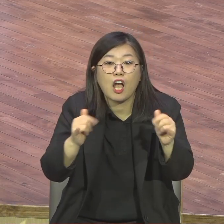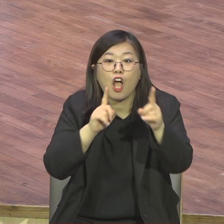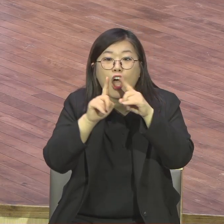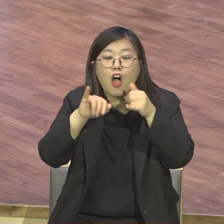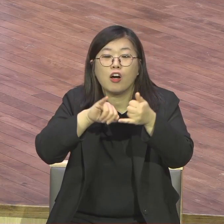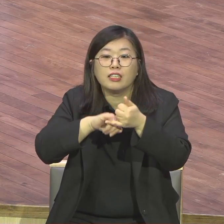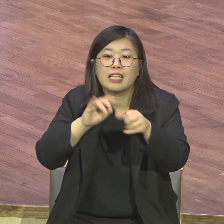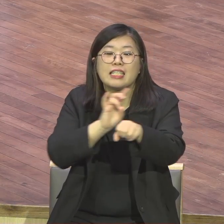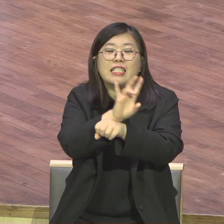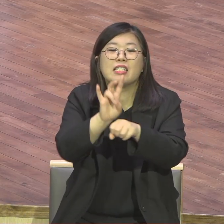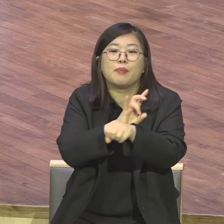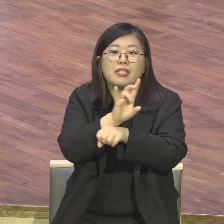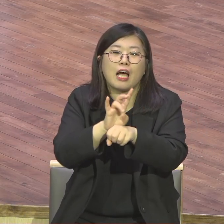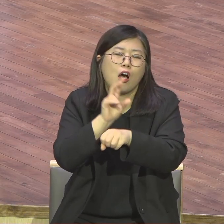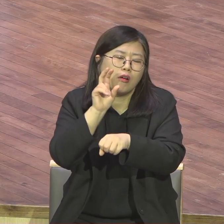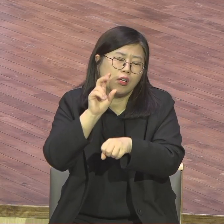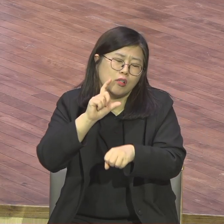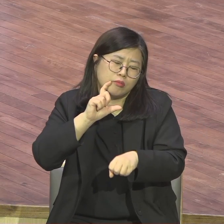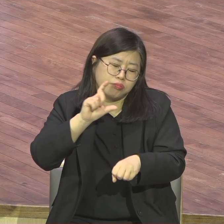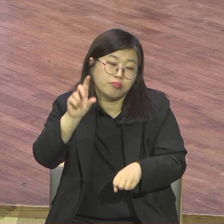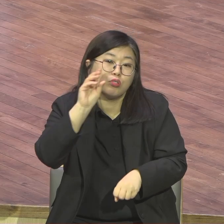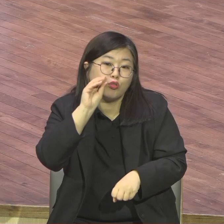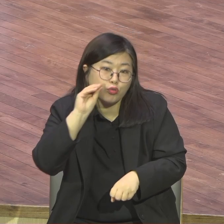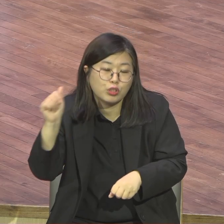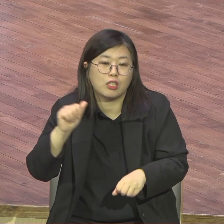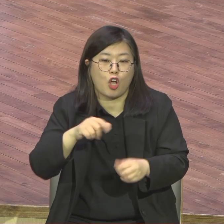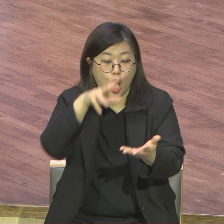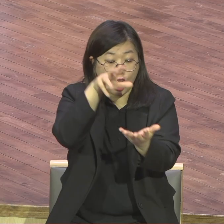영원의 기도다 영원의 기도 그렇게 말하죠.